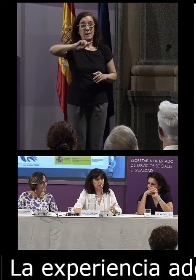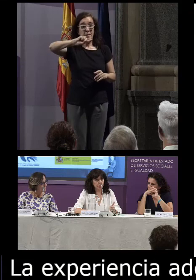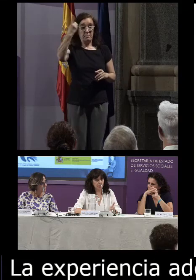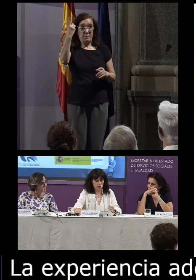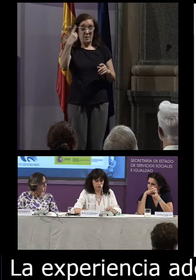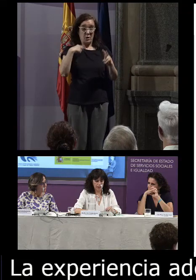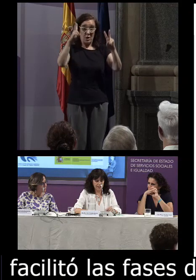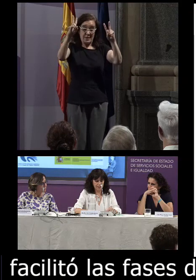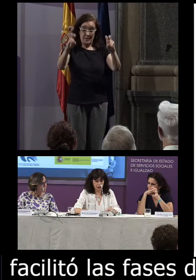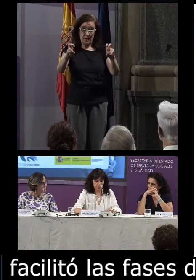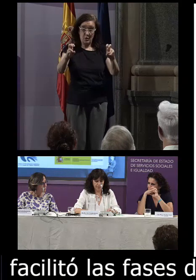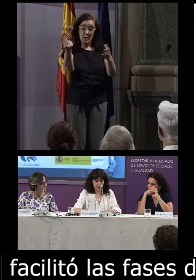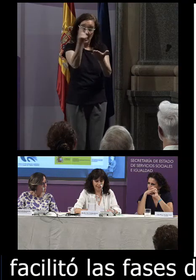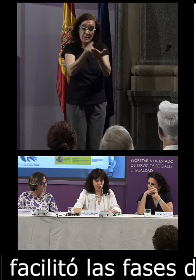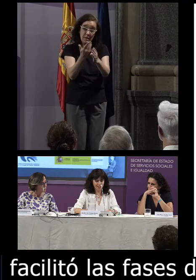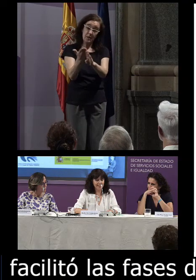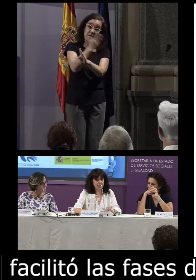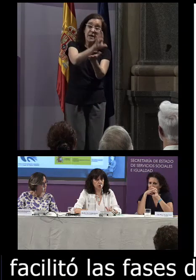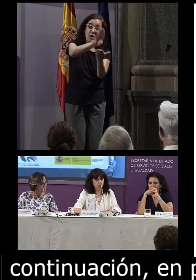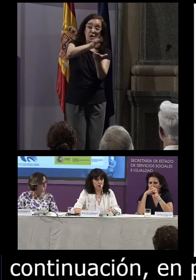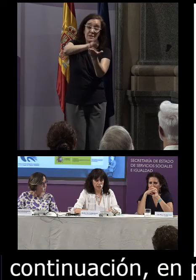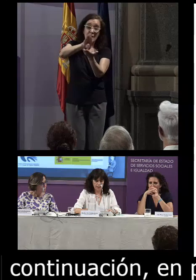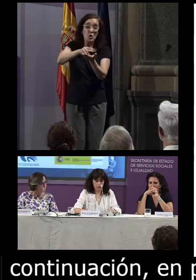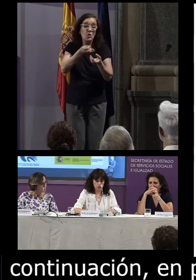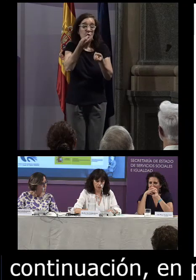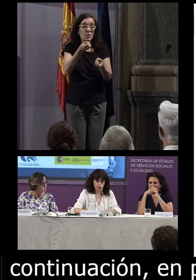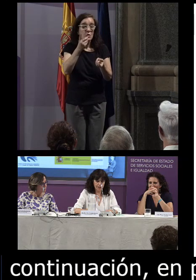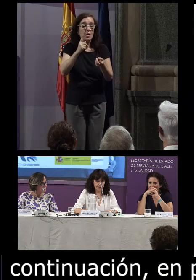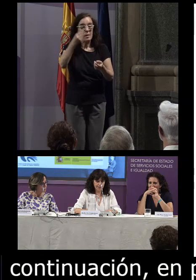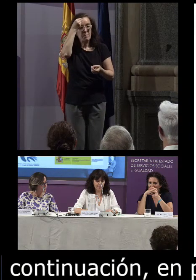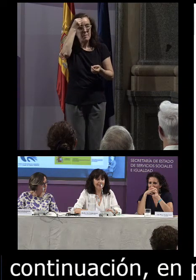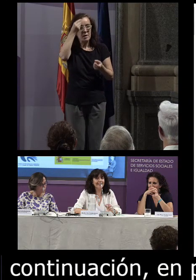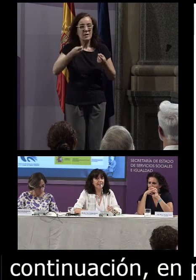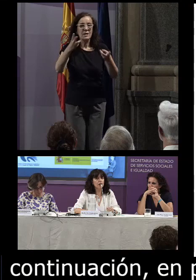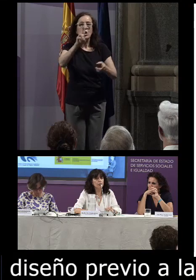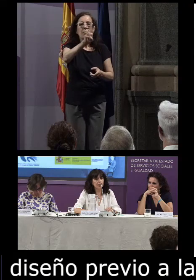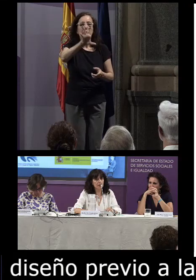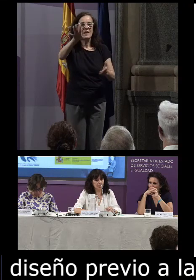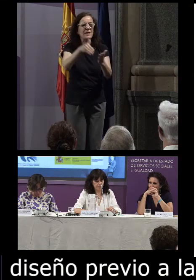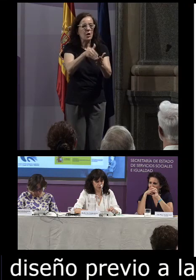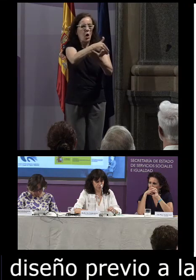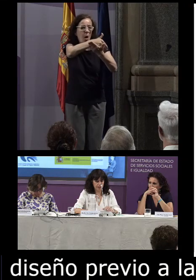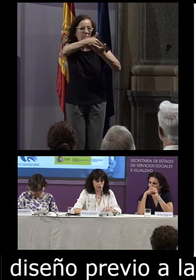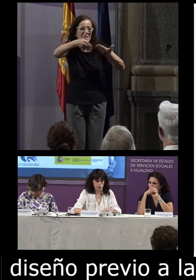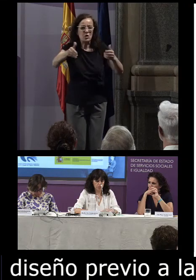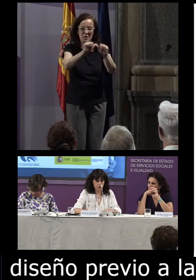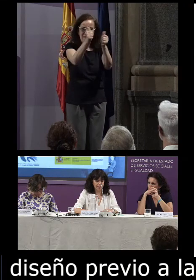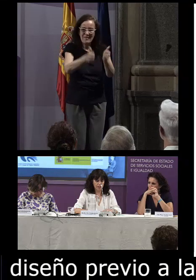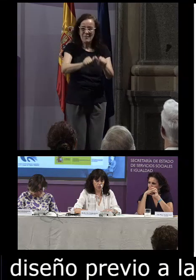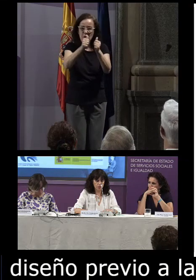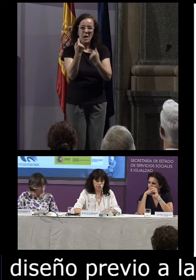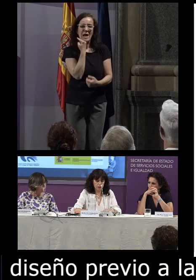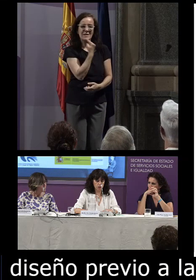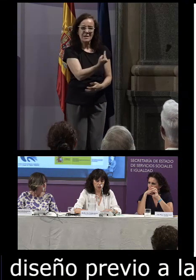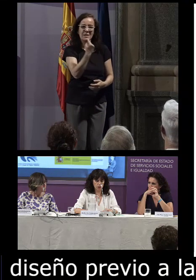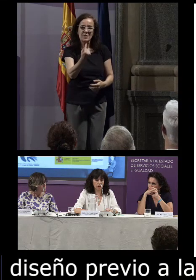con respecto al diseño previo a la recogida de datos se consideró la cifra de 25 millones de formas por cada